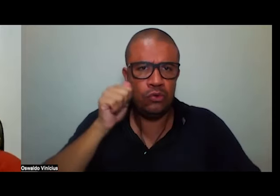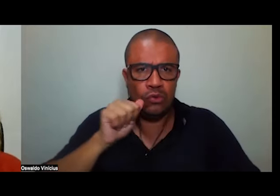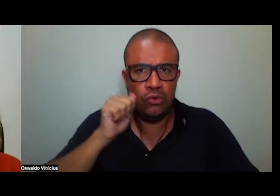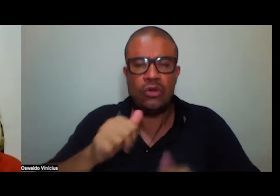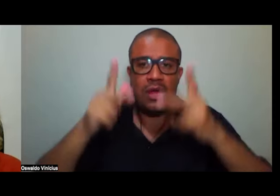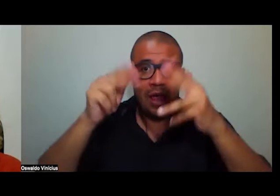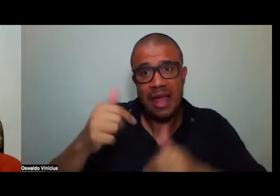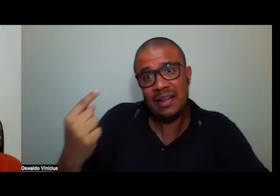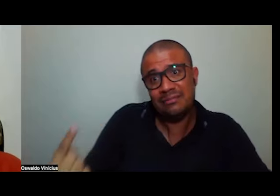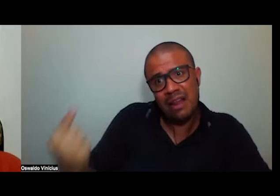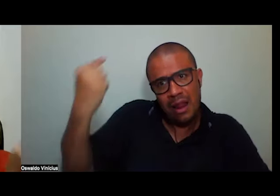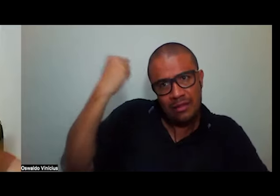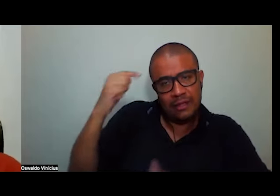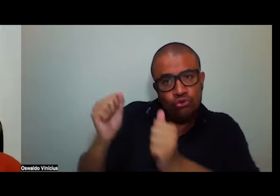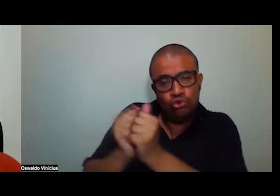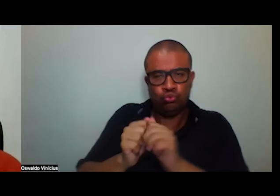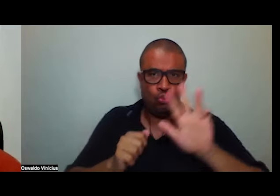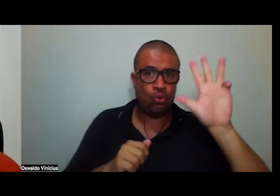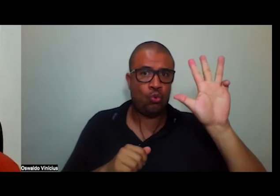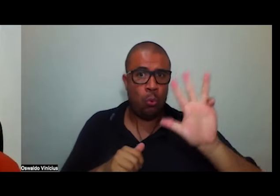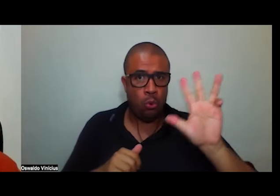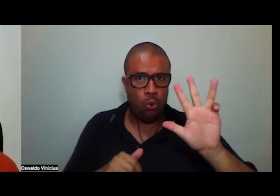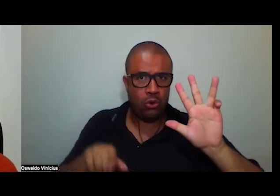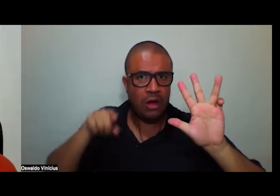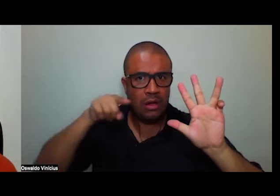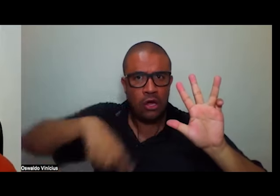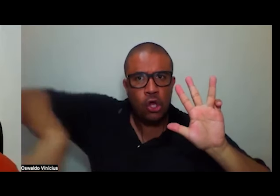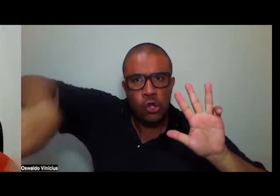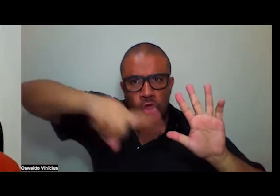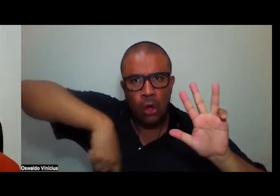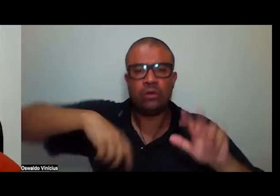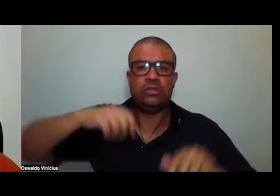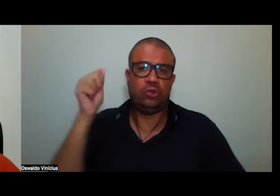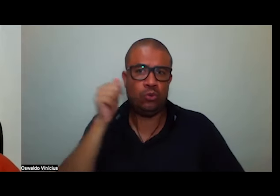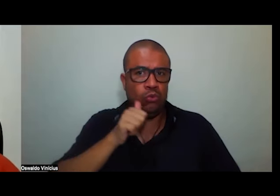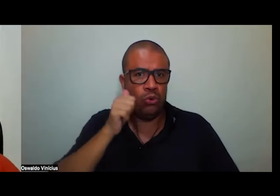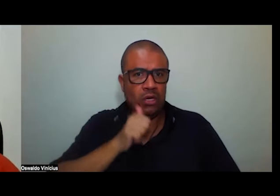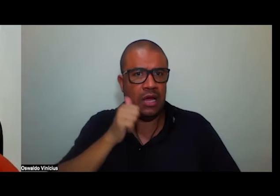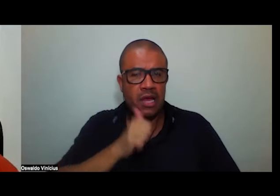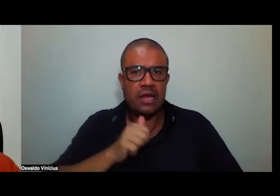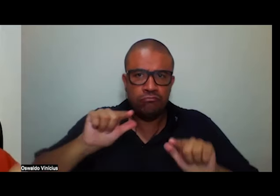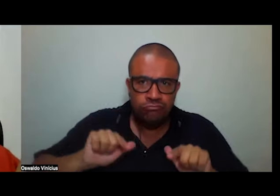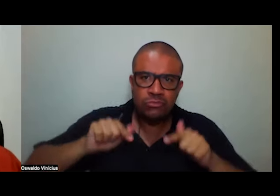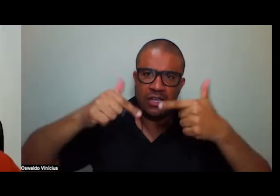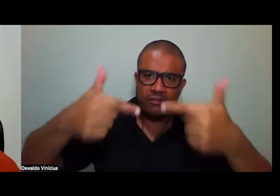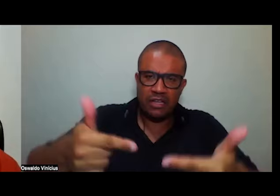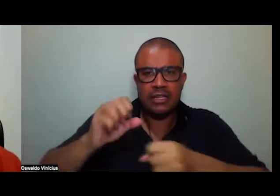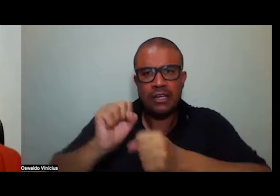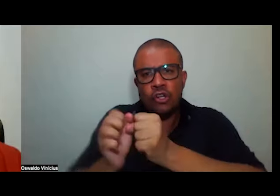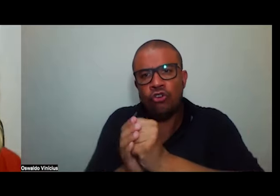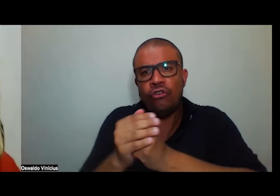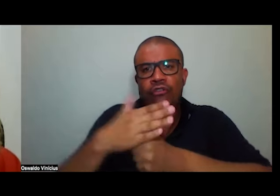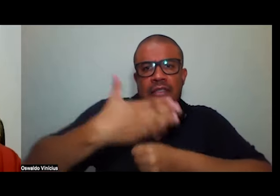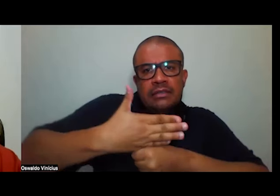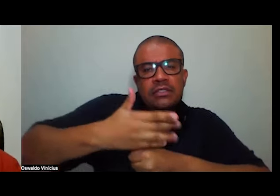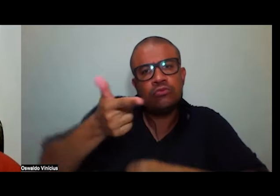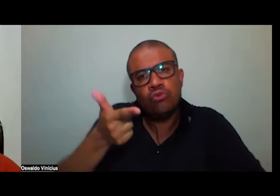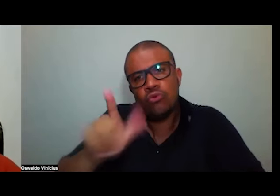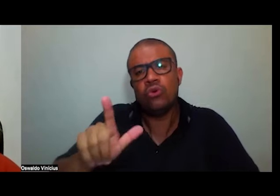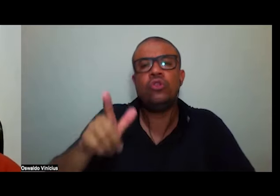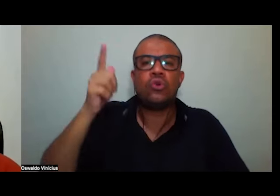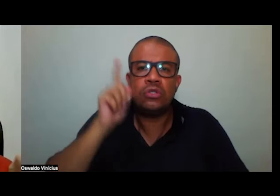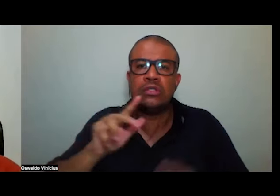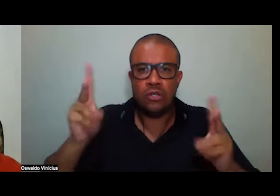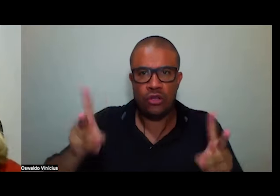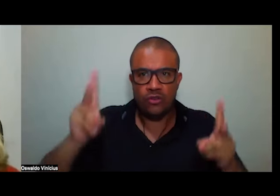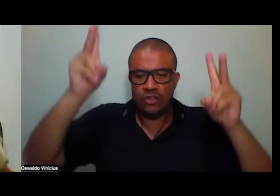fizeram com o Lula e foram elas e nós mulheres que enfrentando o fascismo conseguimos garantir a vitória do